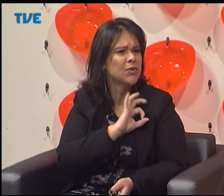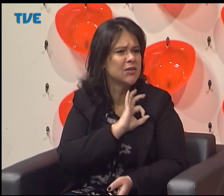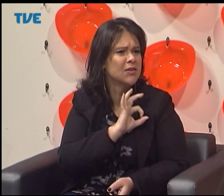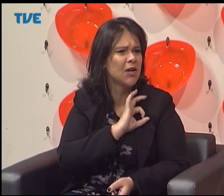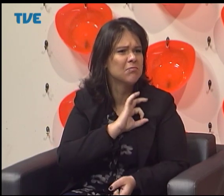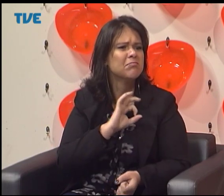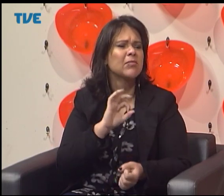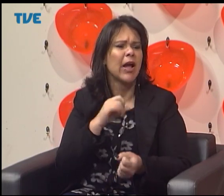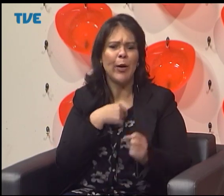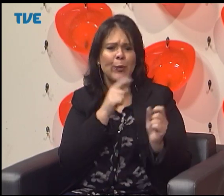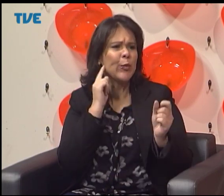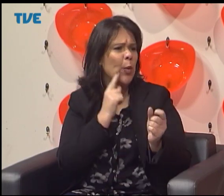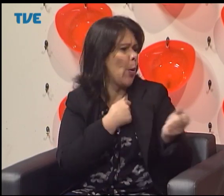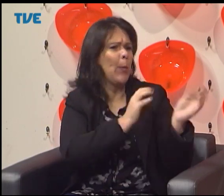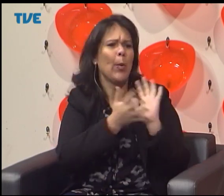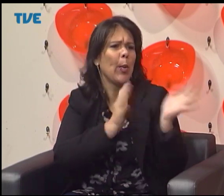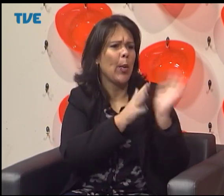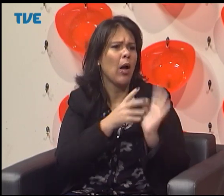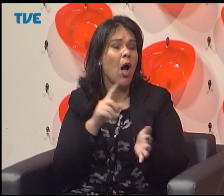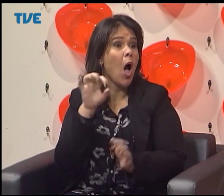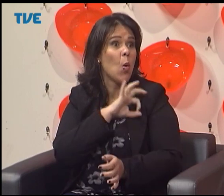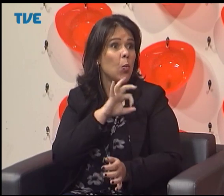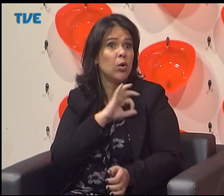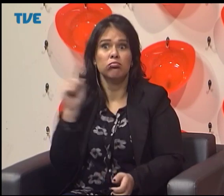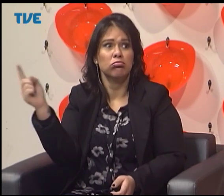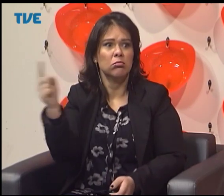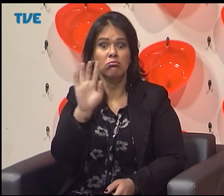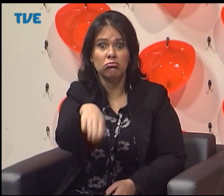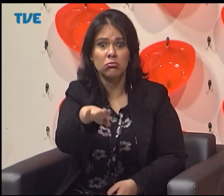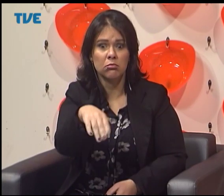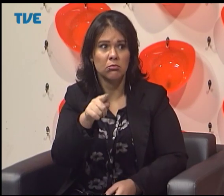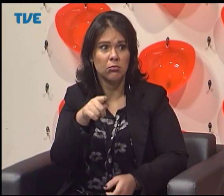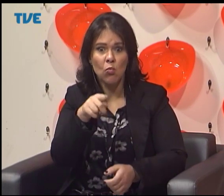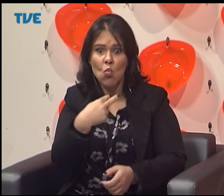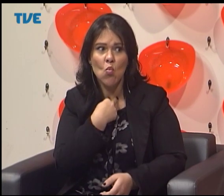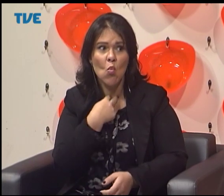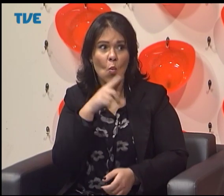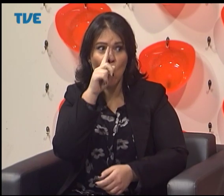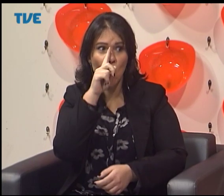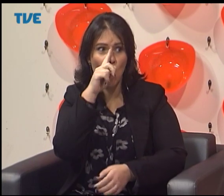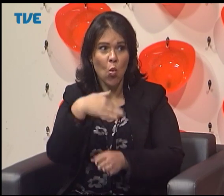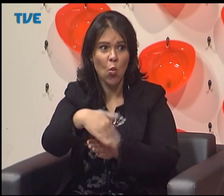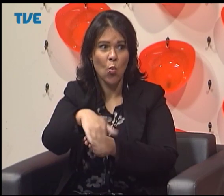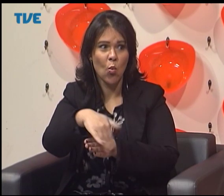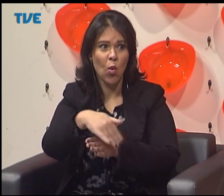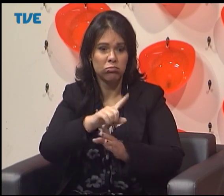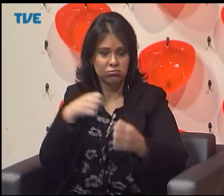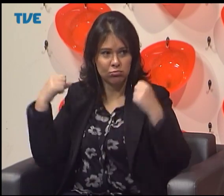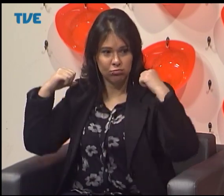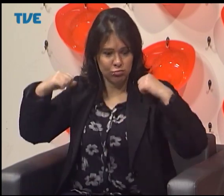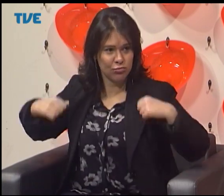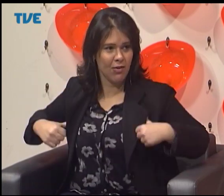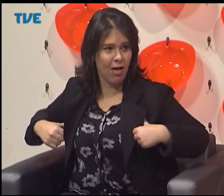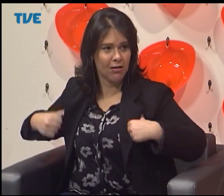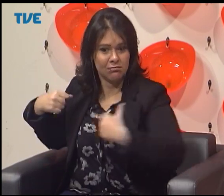de polícia no centro que eu estava sinalizando com um surdo e aí chegou um brigadiano e disse assim para